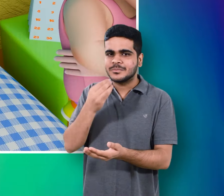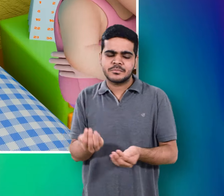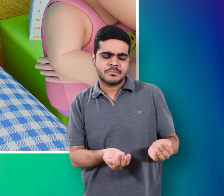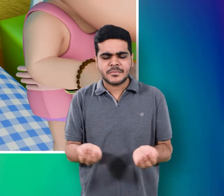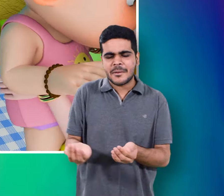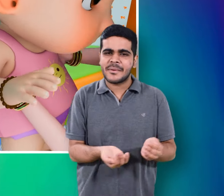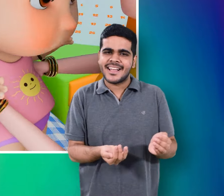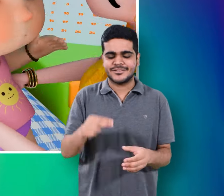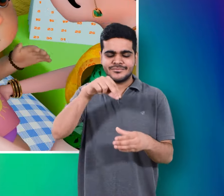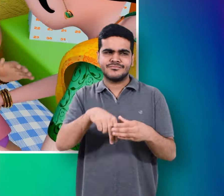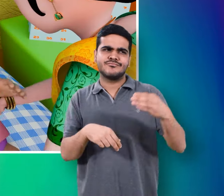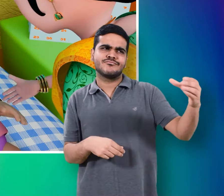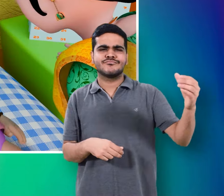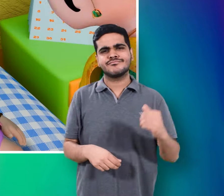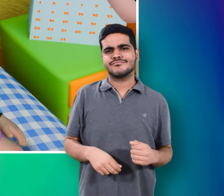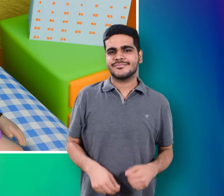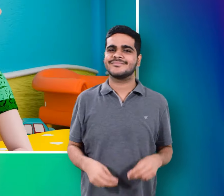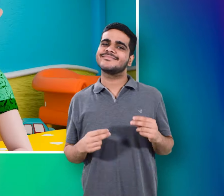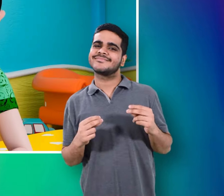मुन्य को दे प्याली में